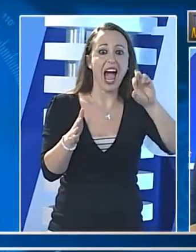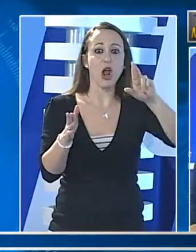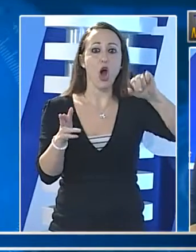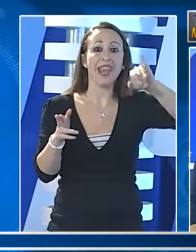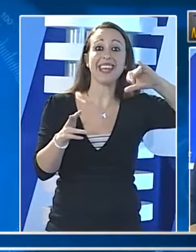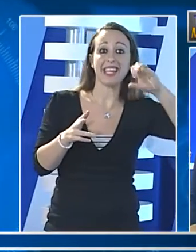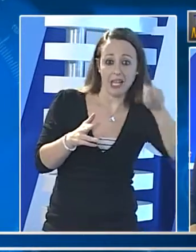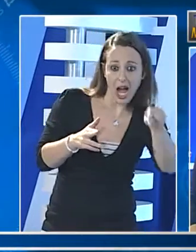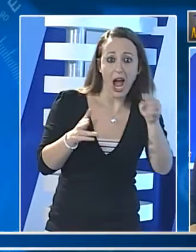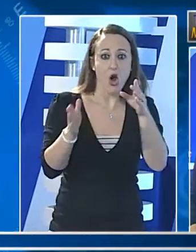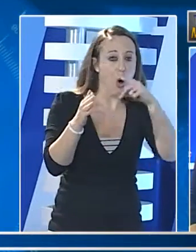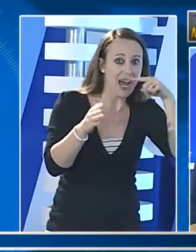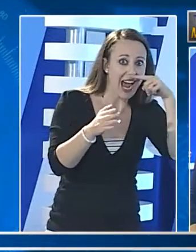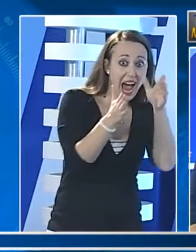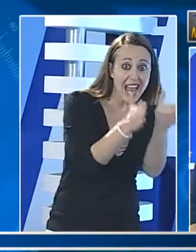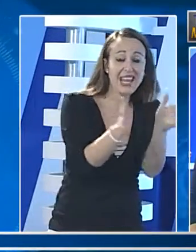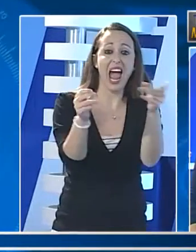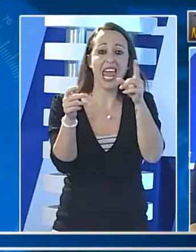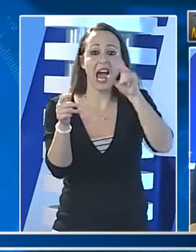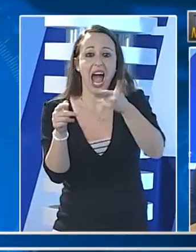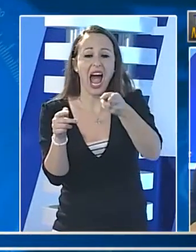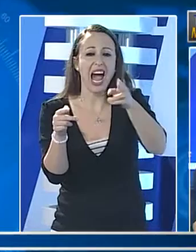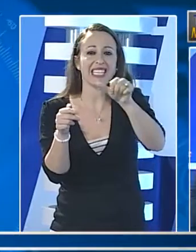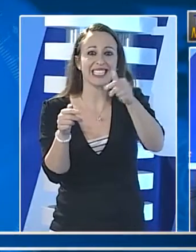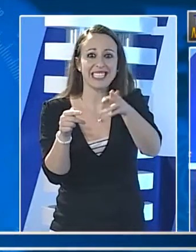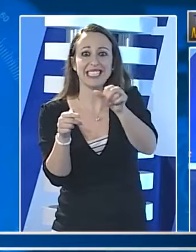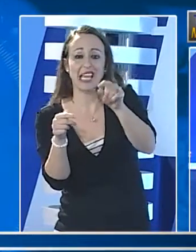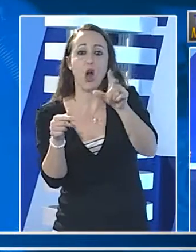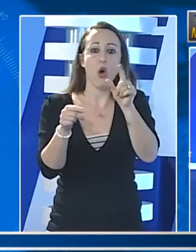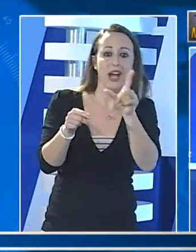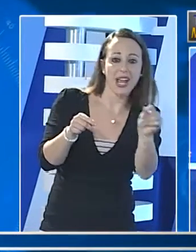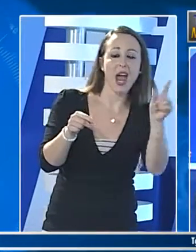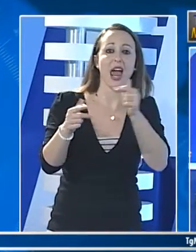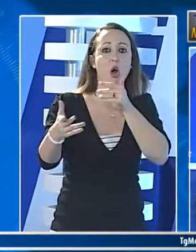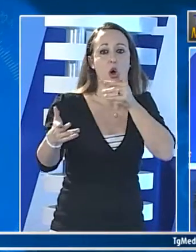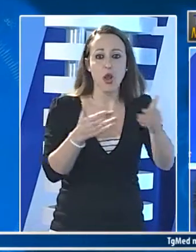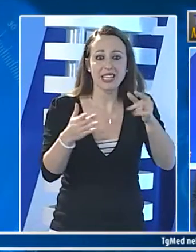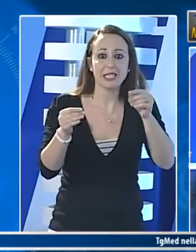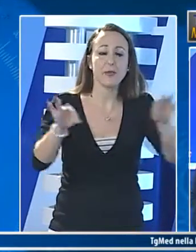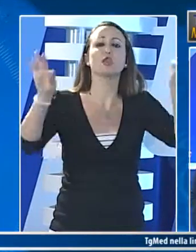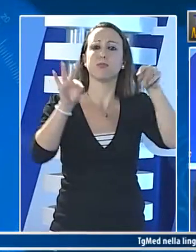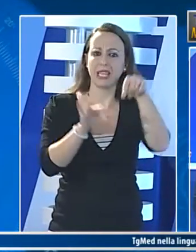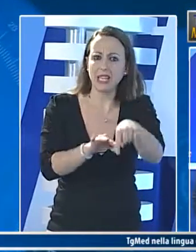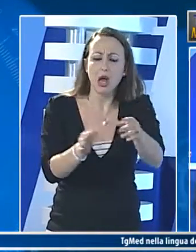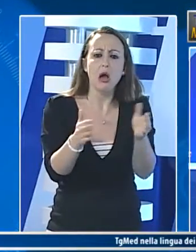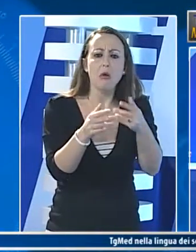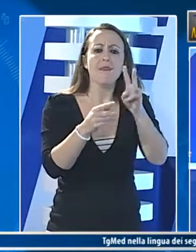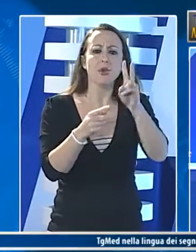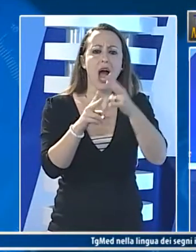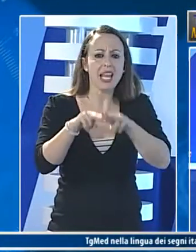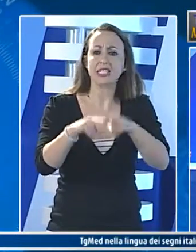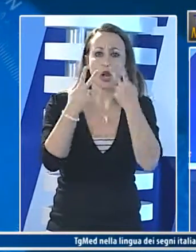stato arrestato dai carabinieri le donne all'interno svolgevano un ruolo di primo piano sono in tutto